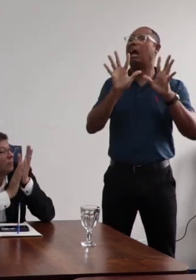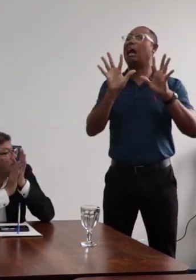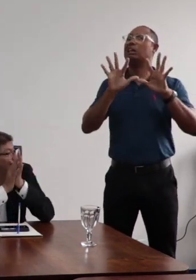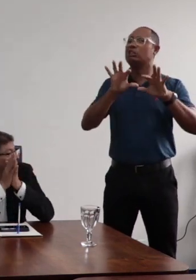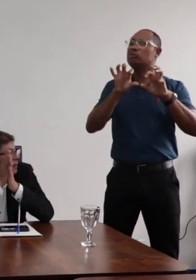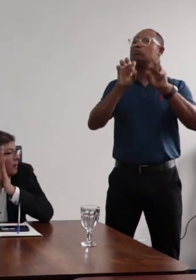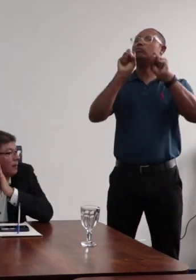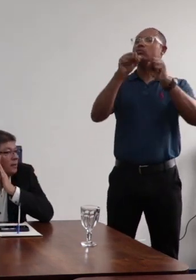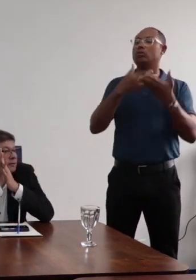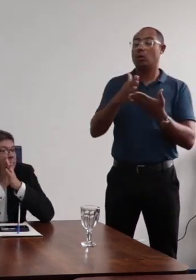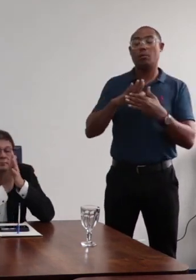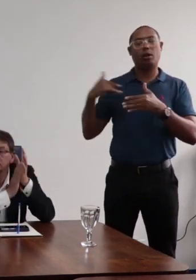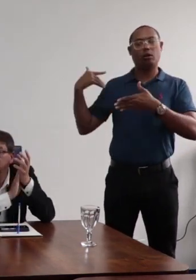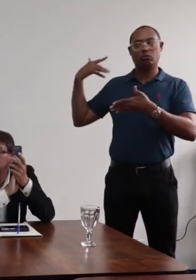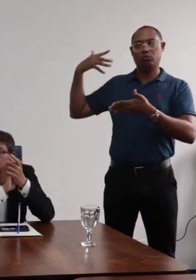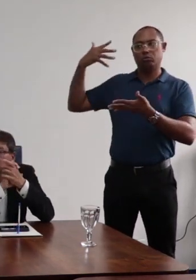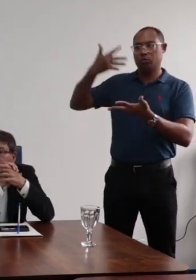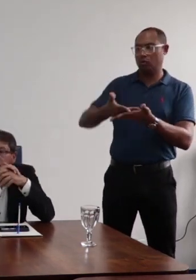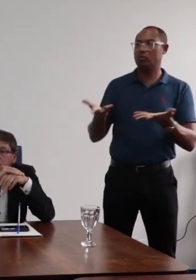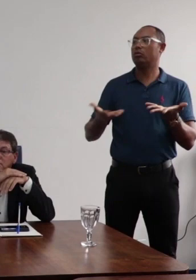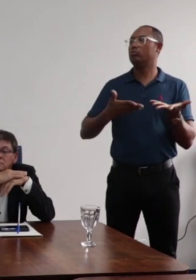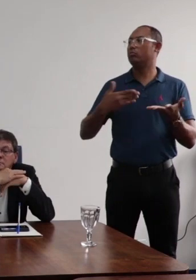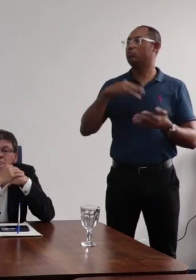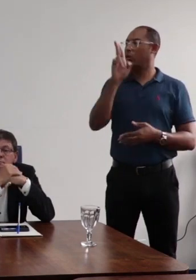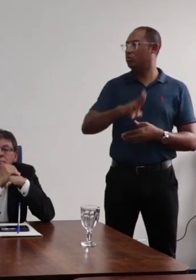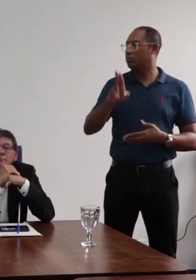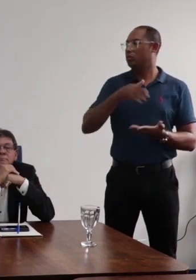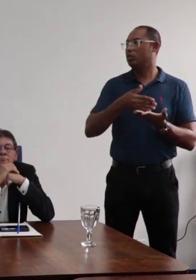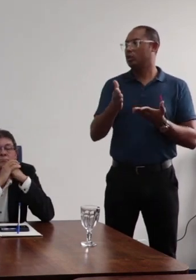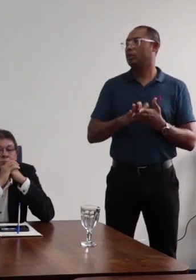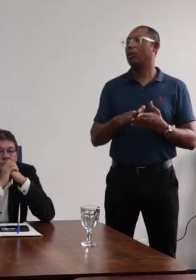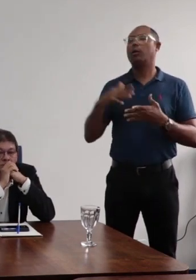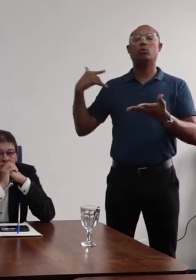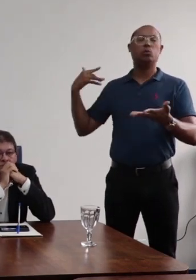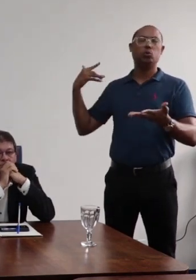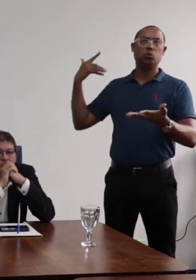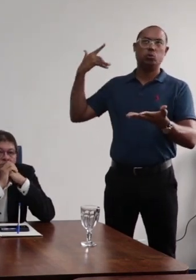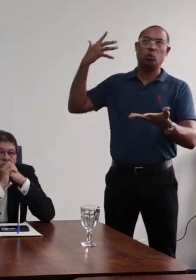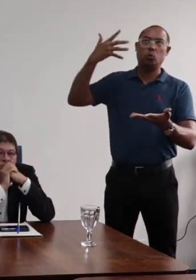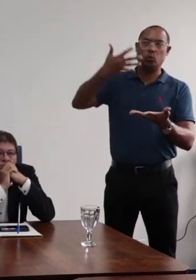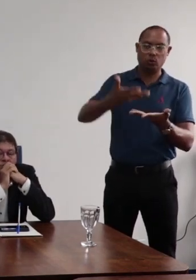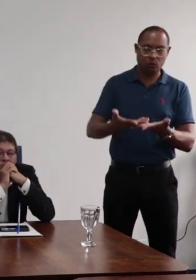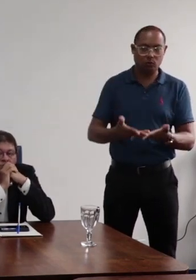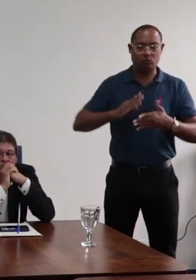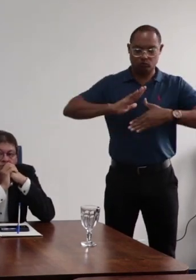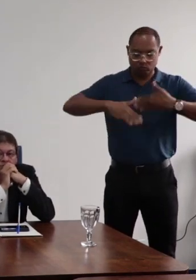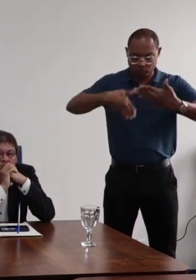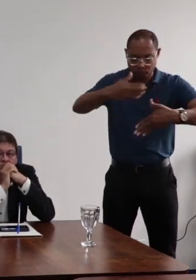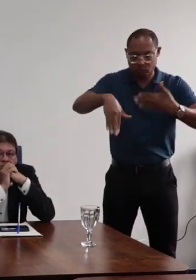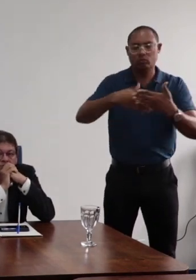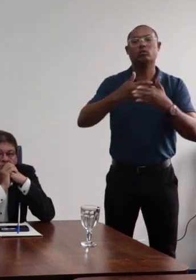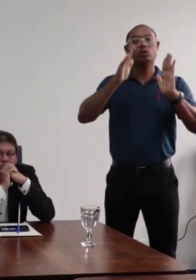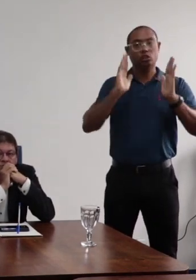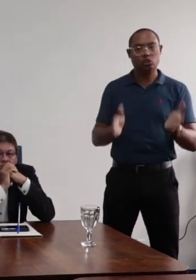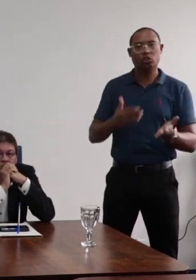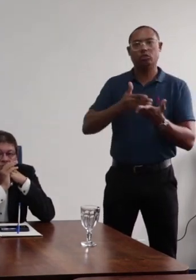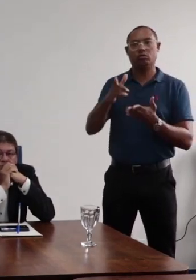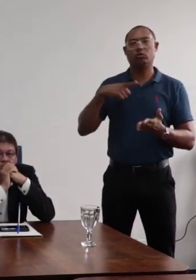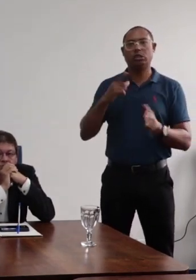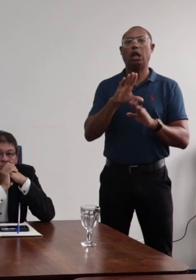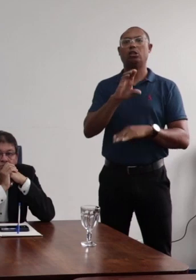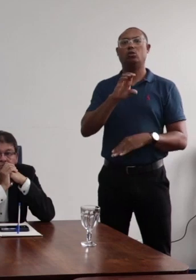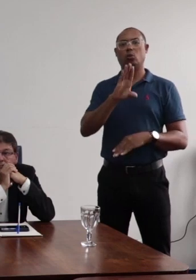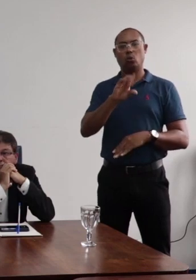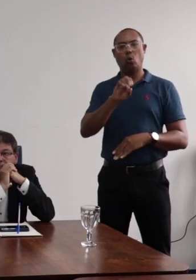entendo pelo histórico da nossa Universidade, pelo histórico de todos os procedimentos que nós fizemos, que sempre foi no